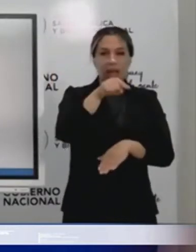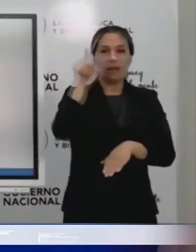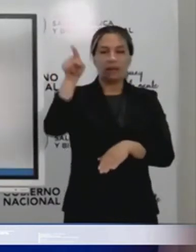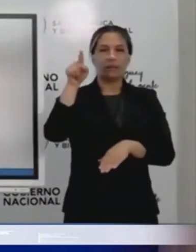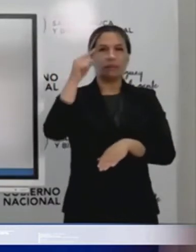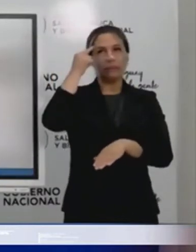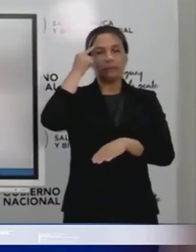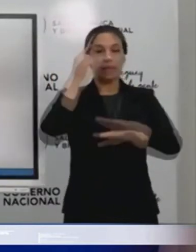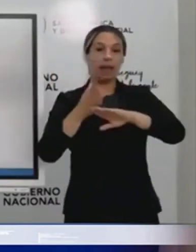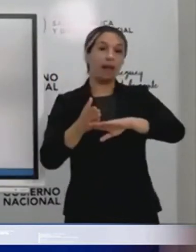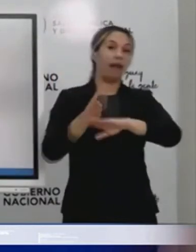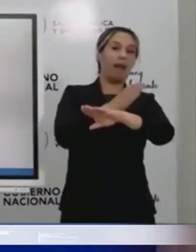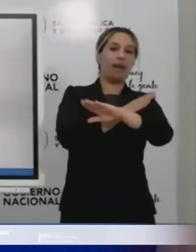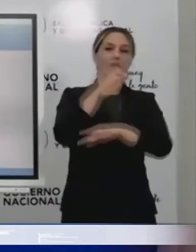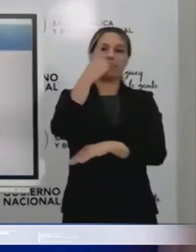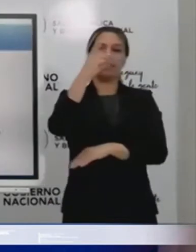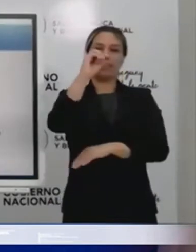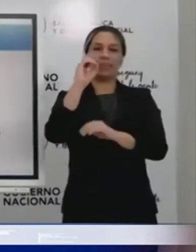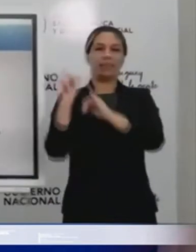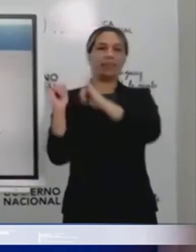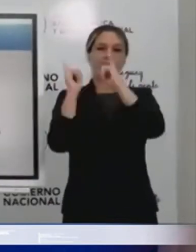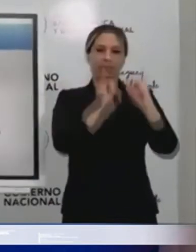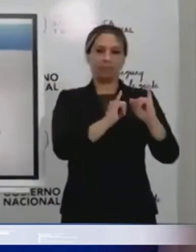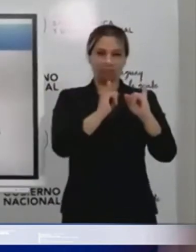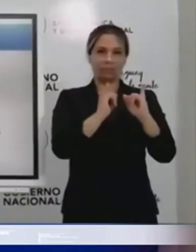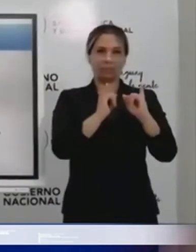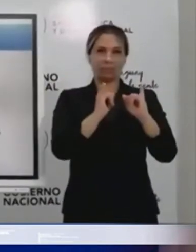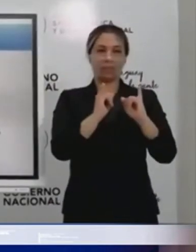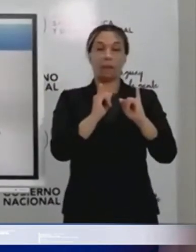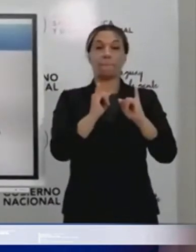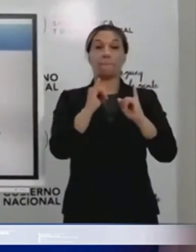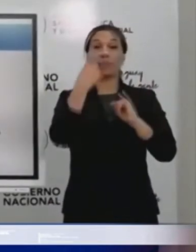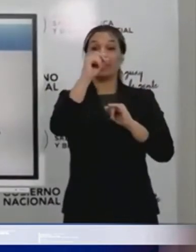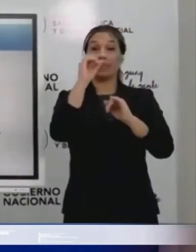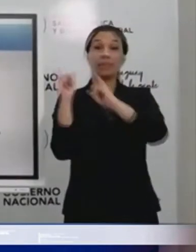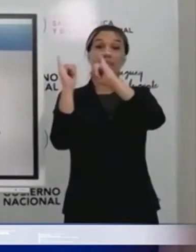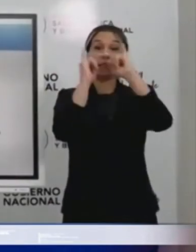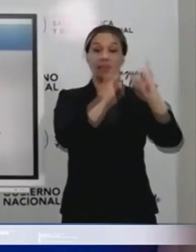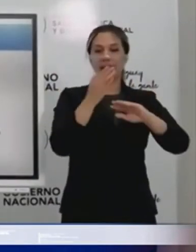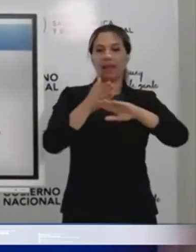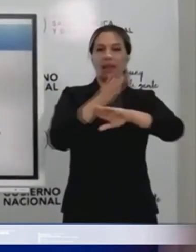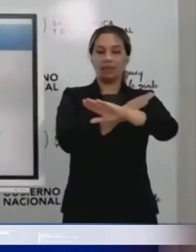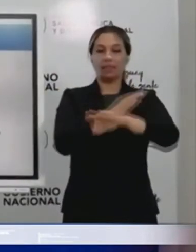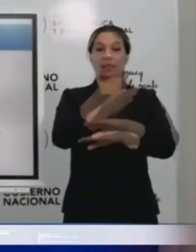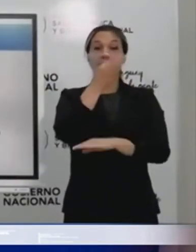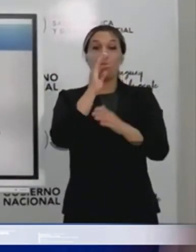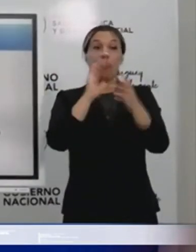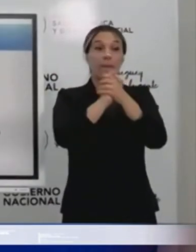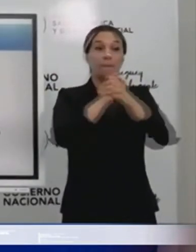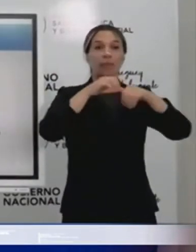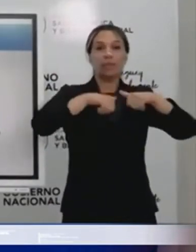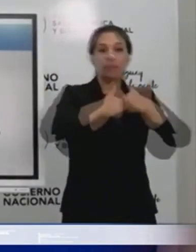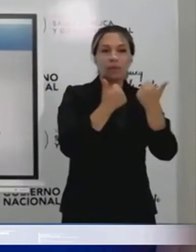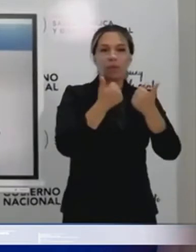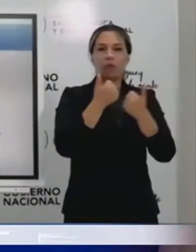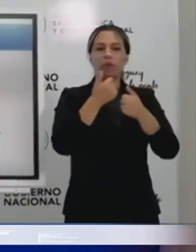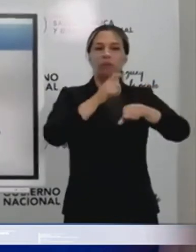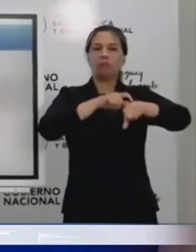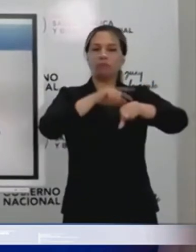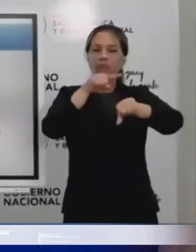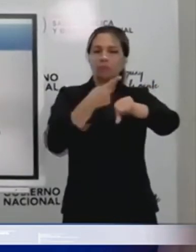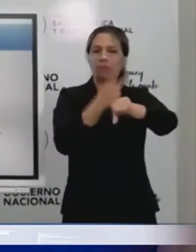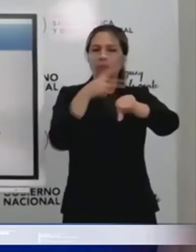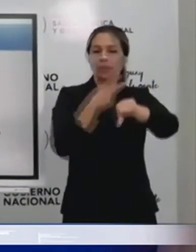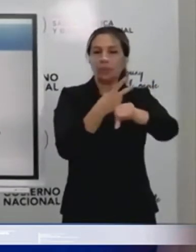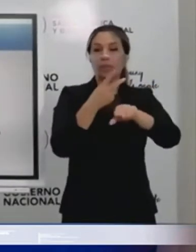10 días antes de venir, traten de cumplir esto. Si se van a juntar con sus amigos, que sea poco tiempo, no sea entre muchos, que sea siempre en